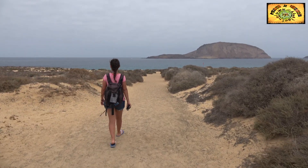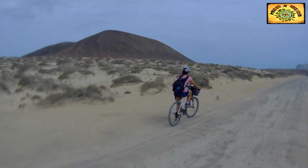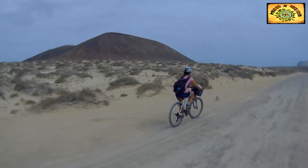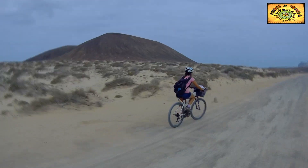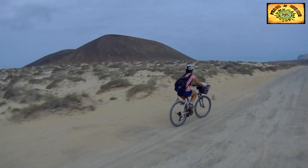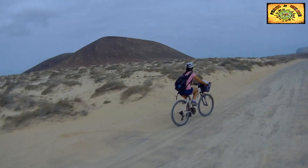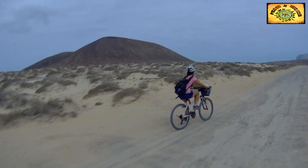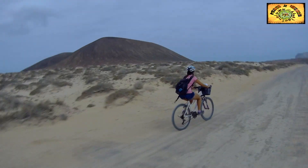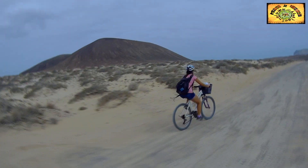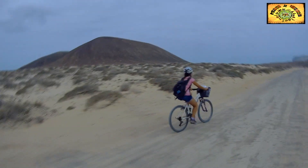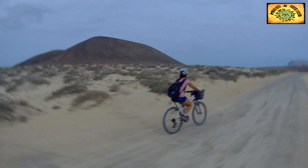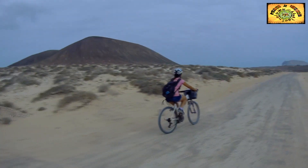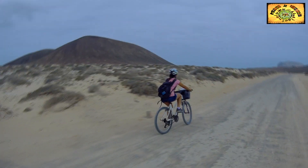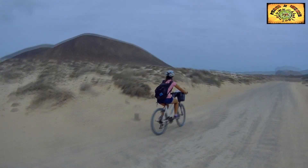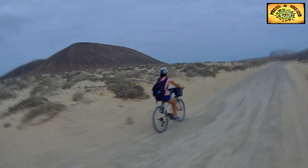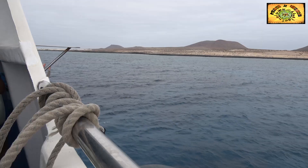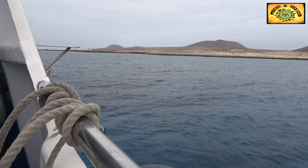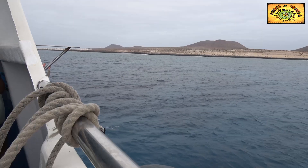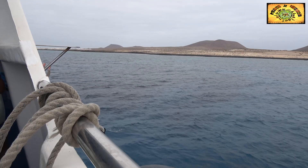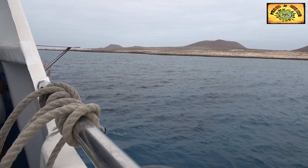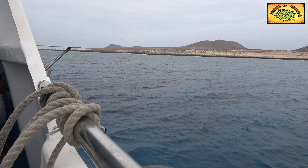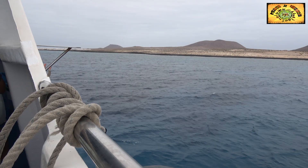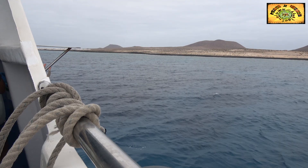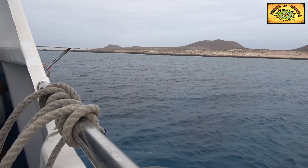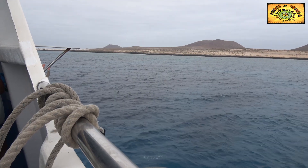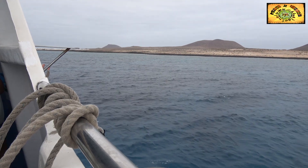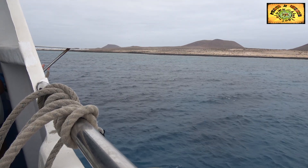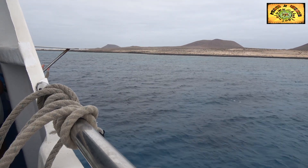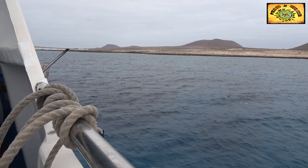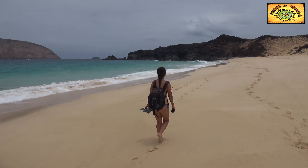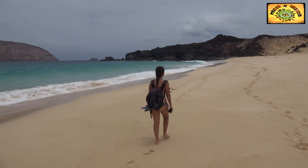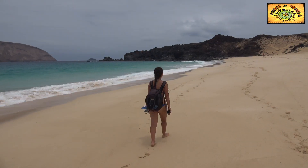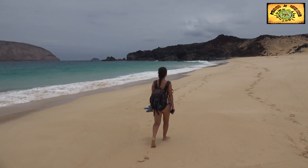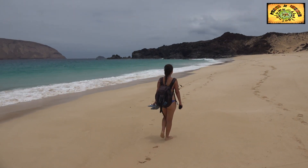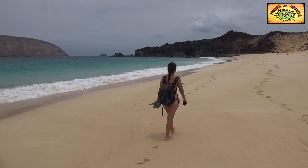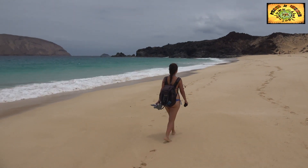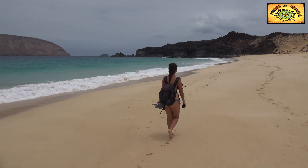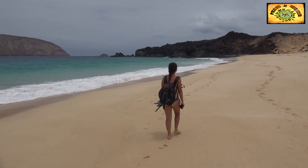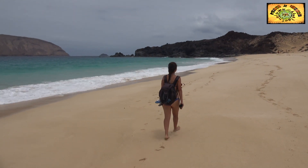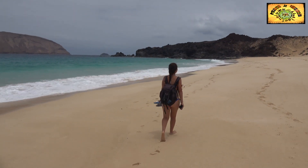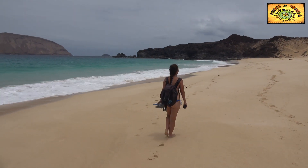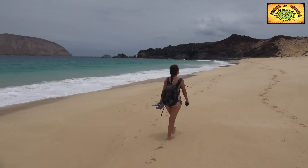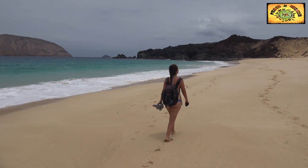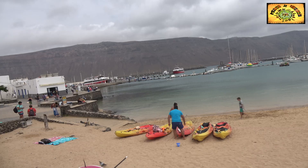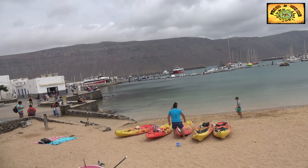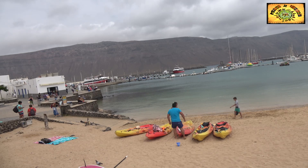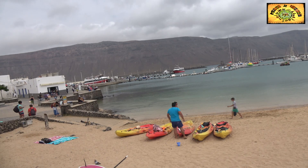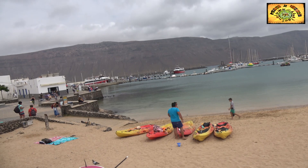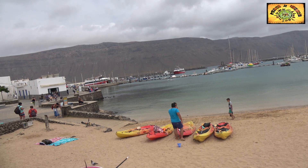A derecha y a izquierda veréis montañas y tal. Pero lo que es la parte central es muy, muy plana. Y hay que decir que es el último paraíso virgen de Europa. Porque es una